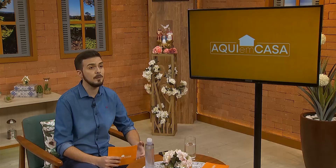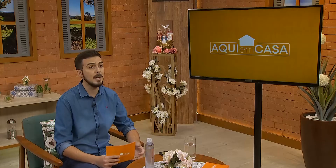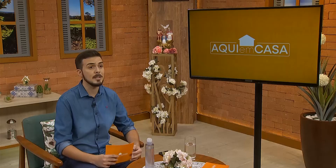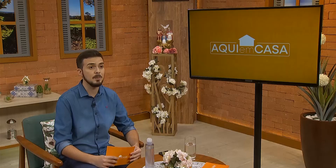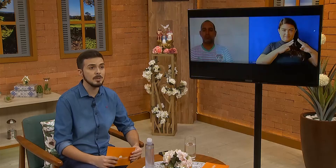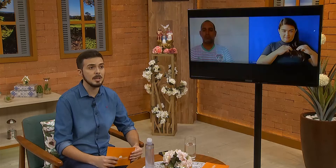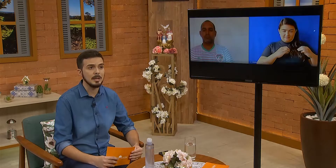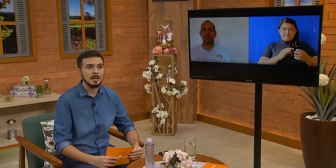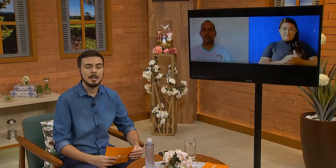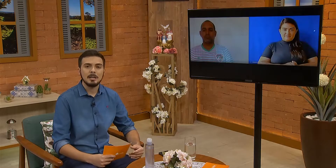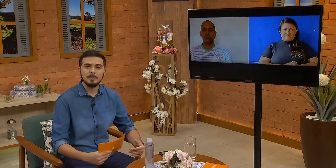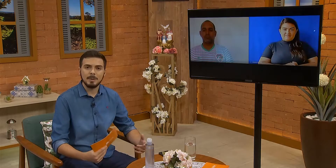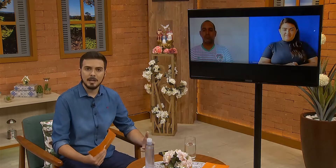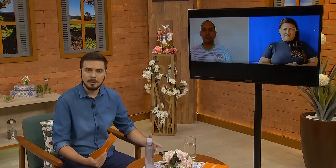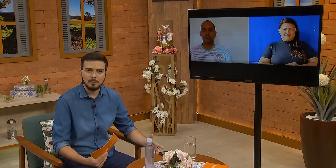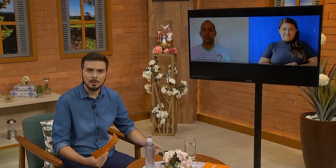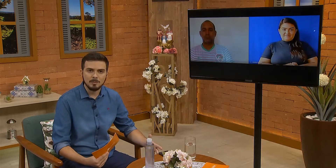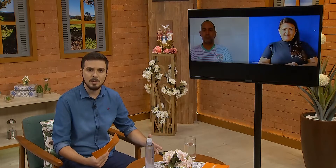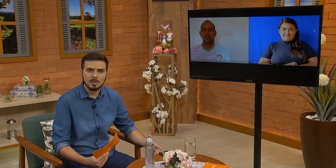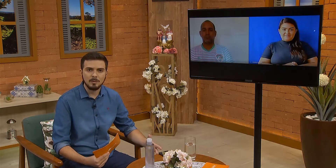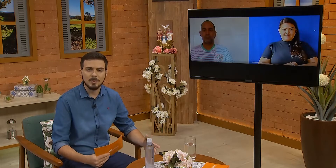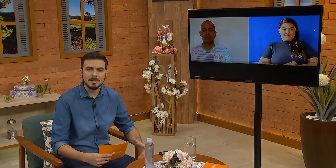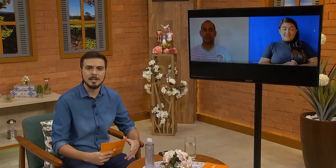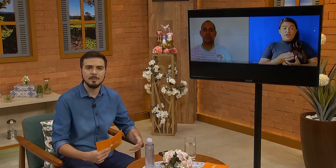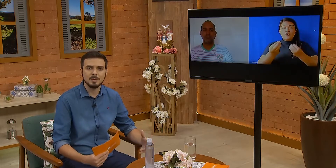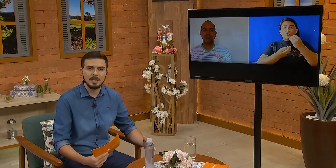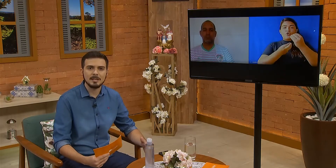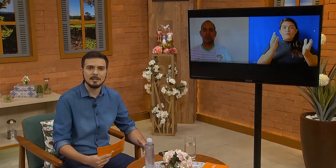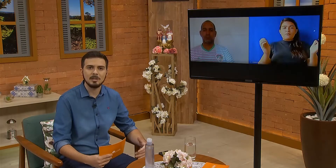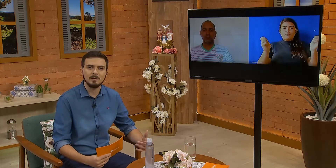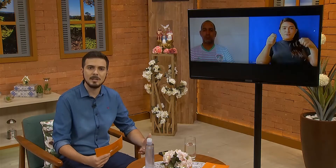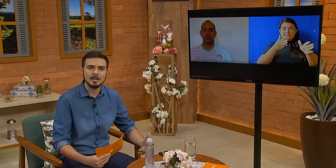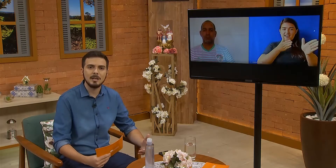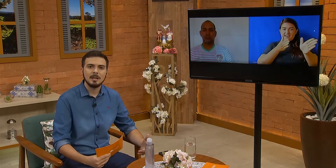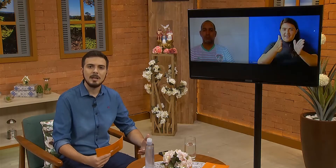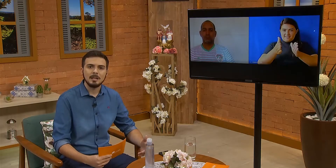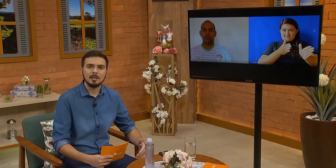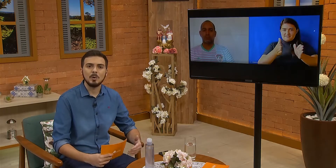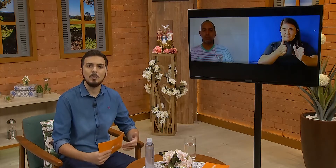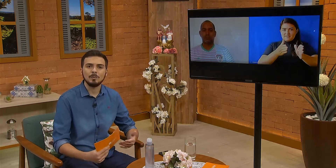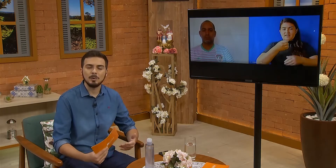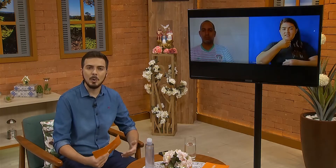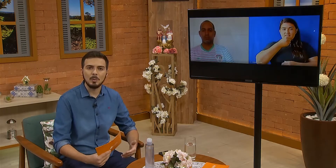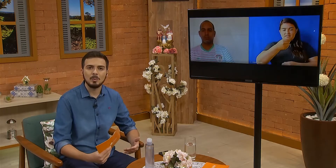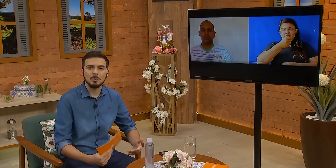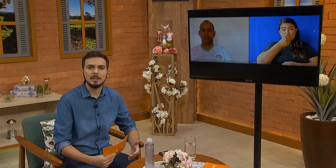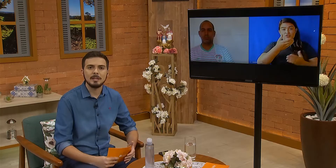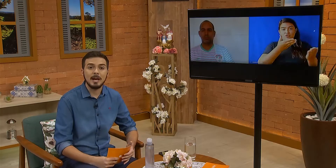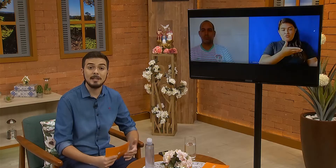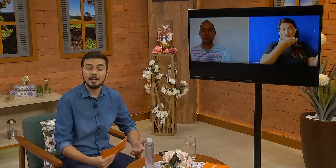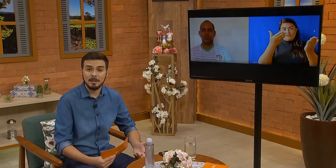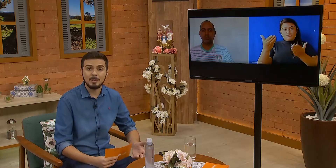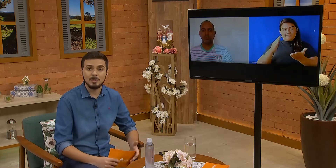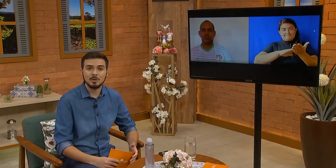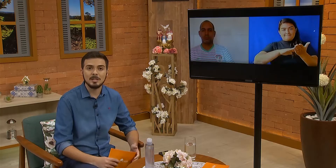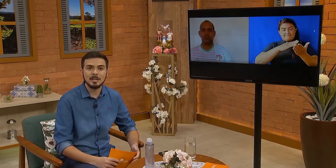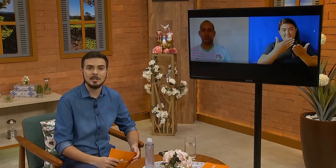Rasmussen. E para que fosse possível fazermos essa entrevista, ele convidou a intérprete Josiane de